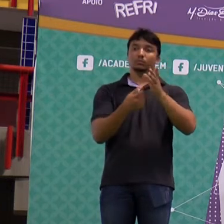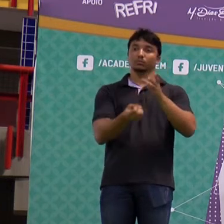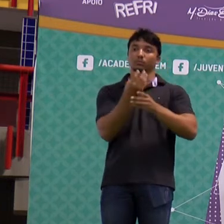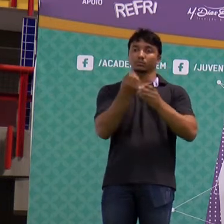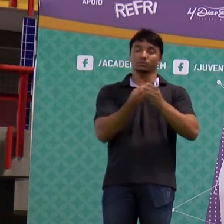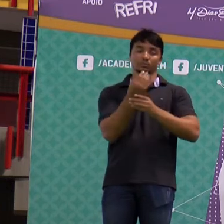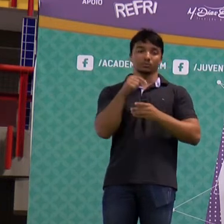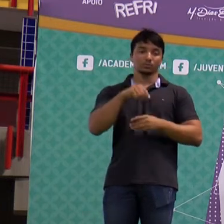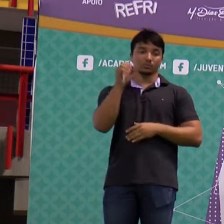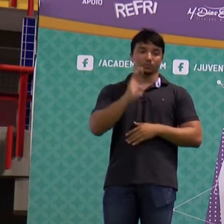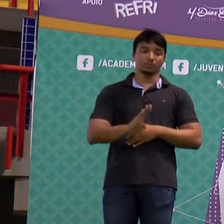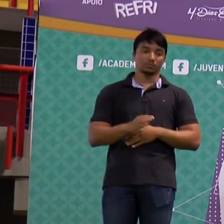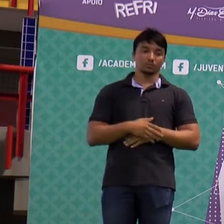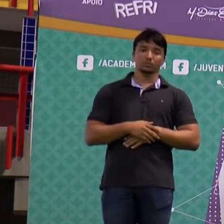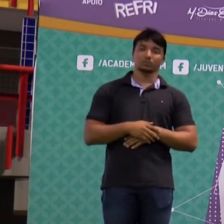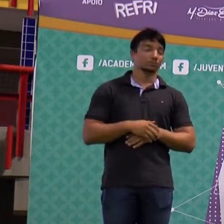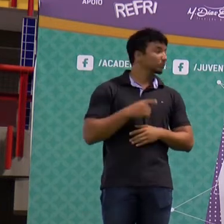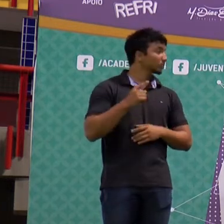energia no Brasil.